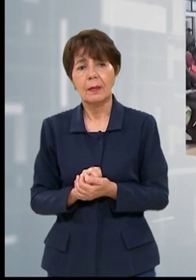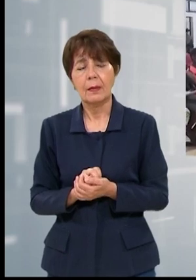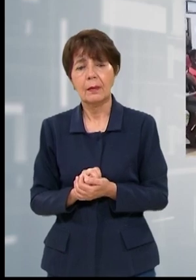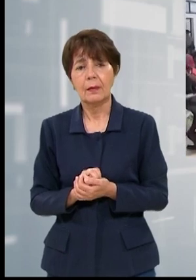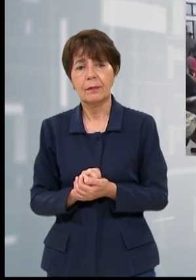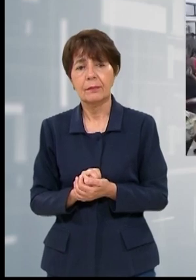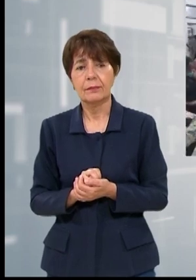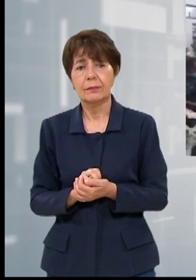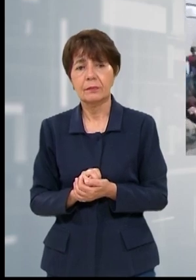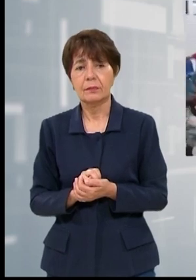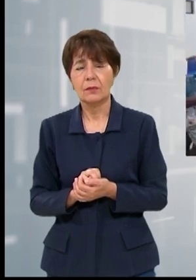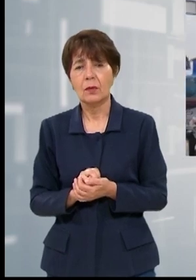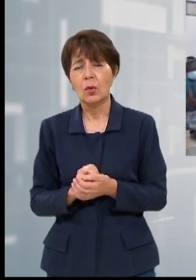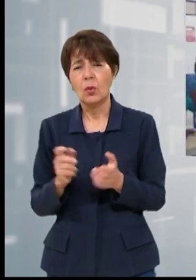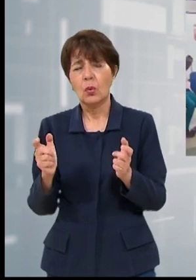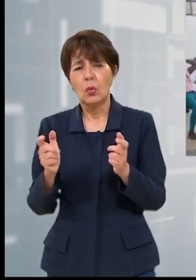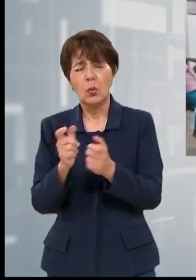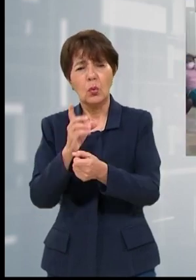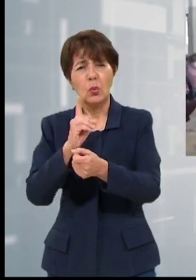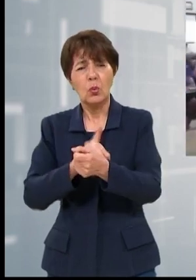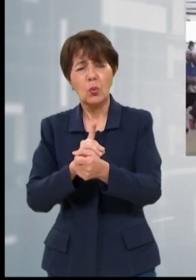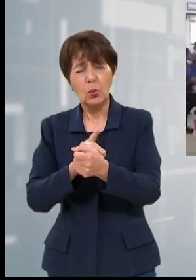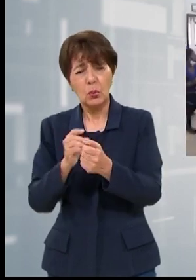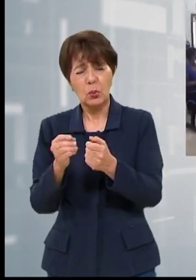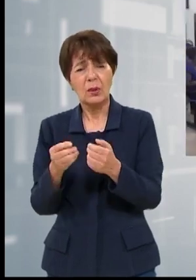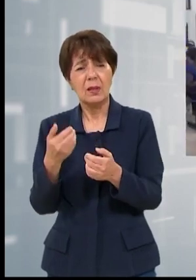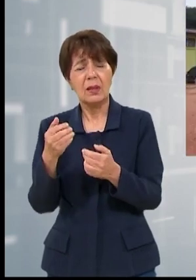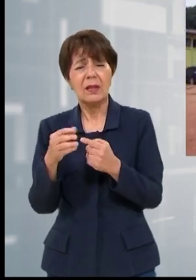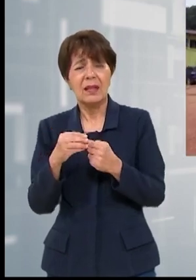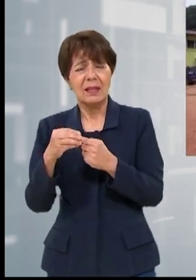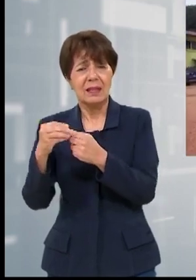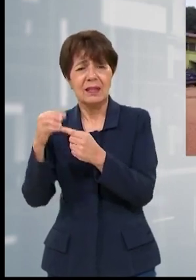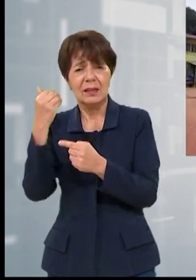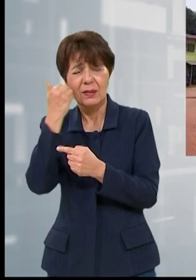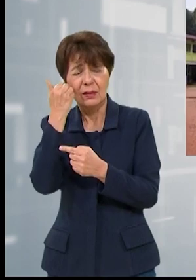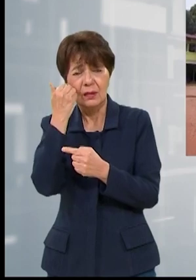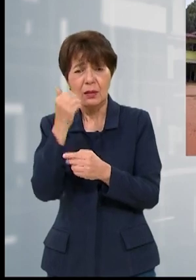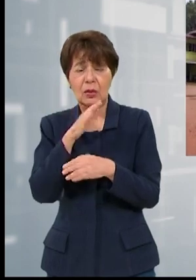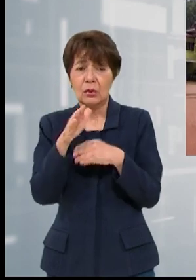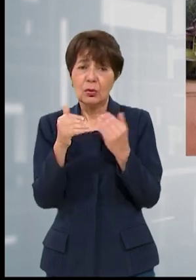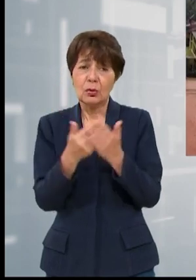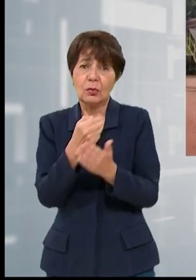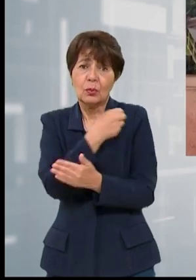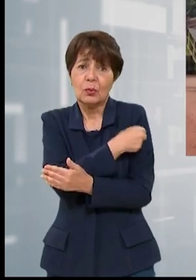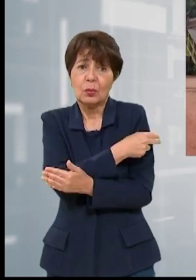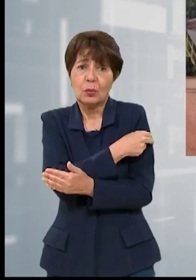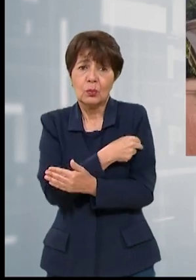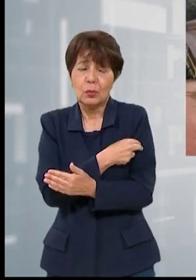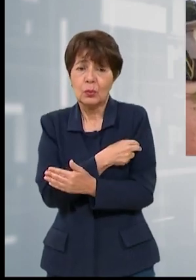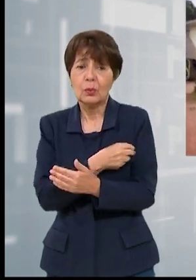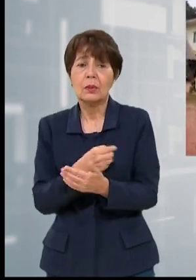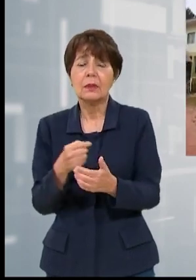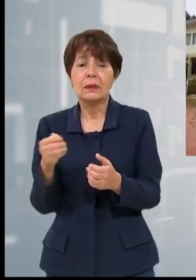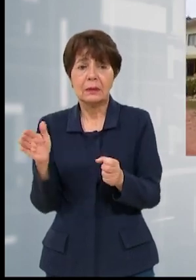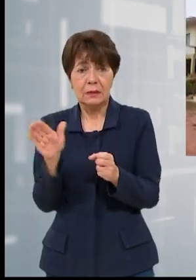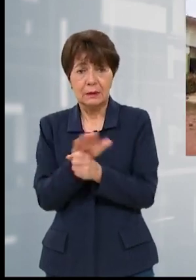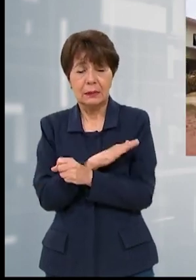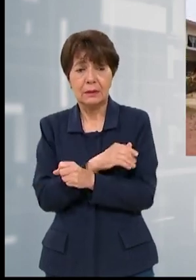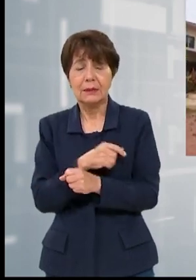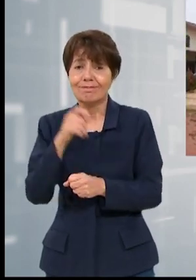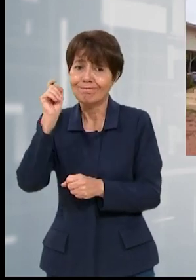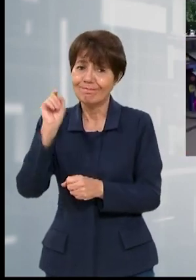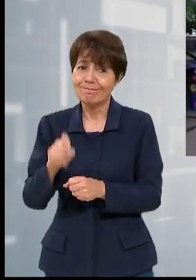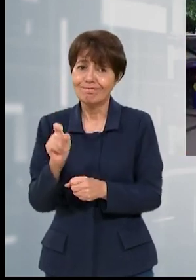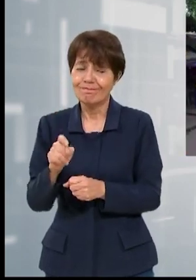El bajo número de médicos especialistas en nuestro país limita a que todos los hospitales presten una amplia cobertura en relación a las